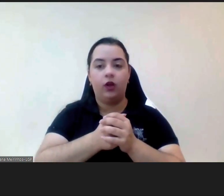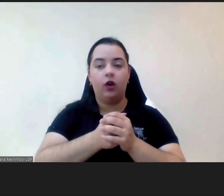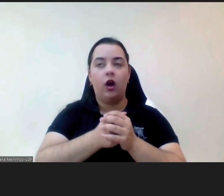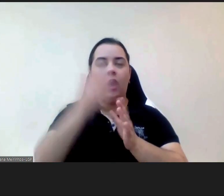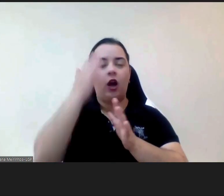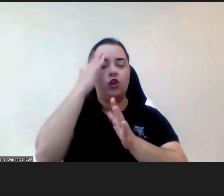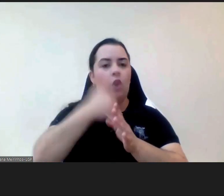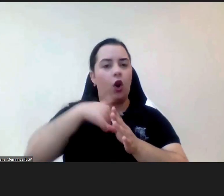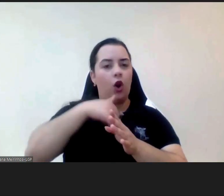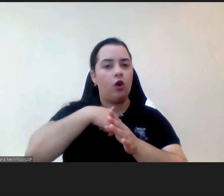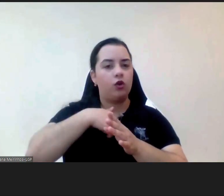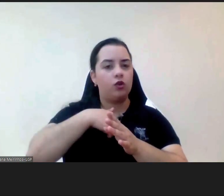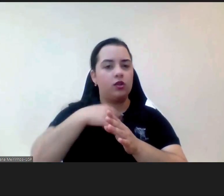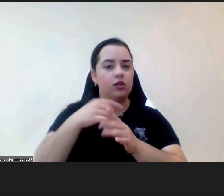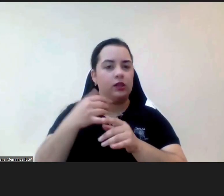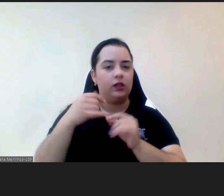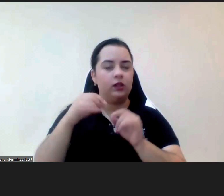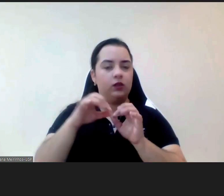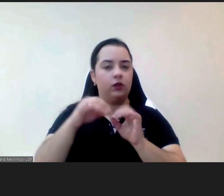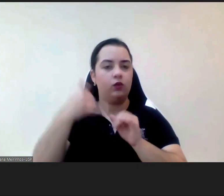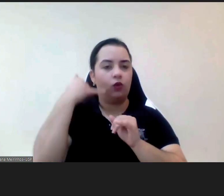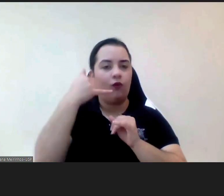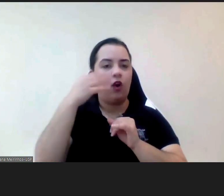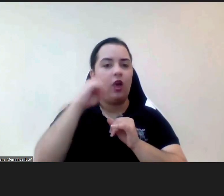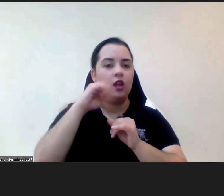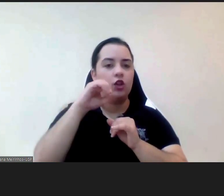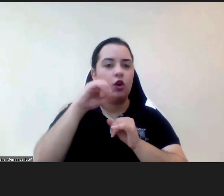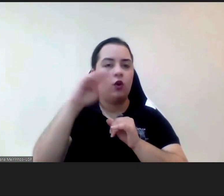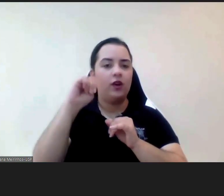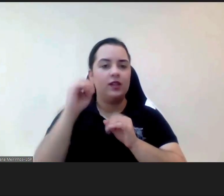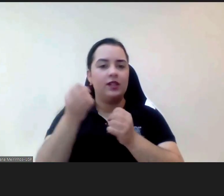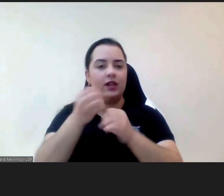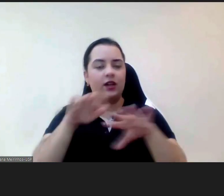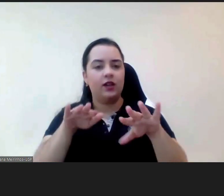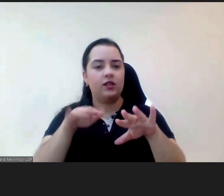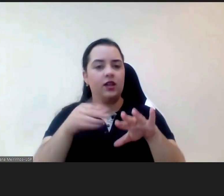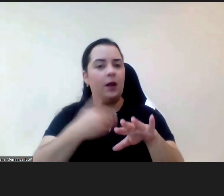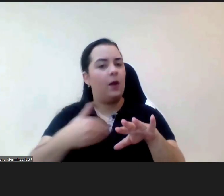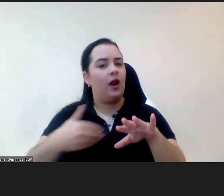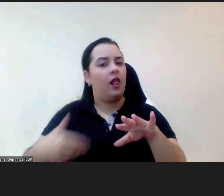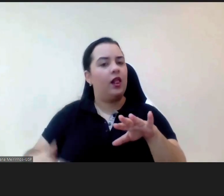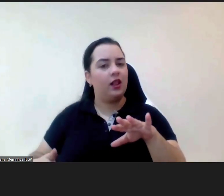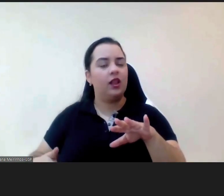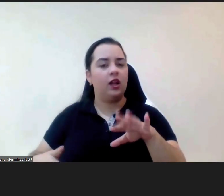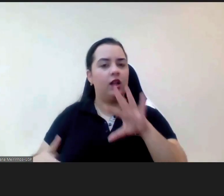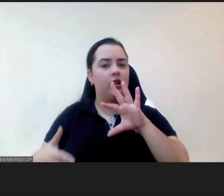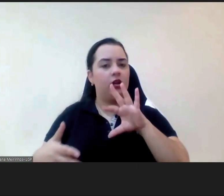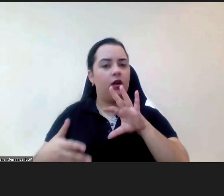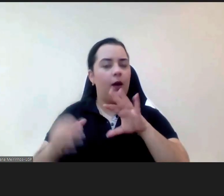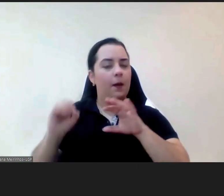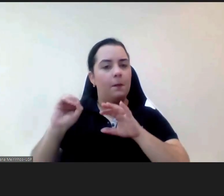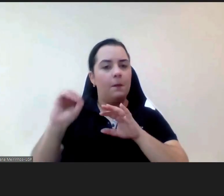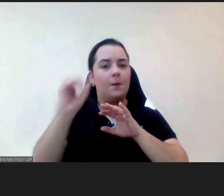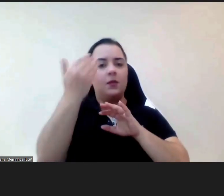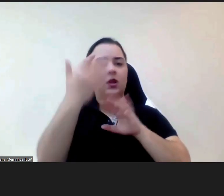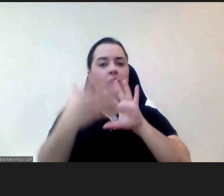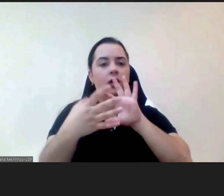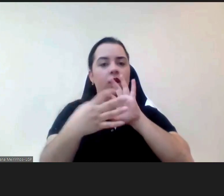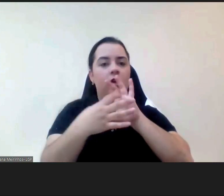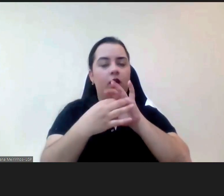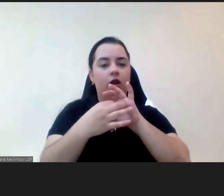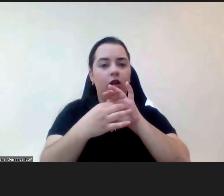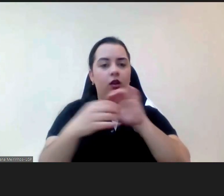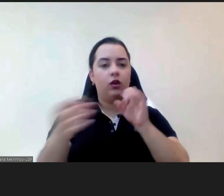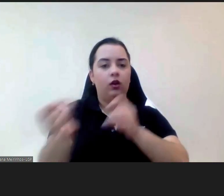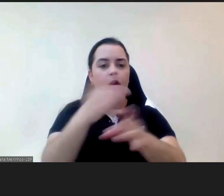SOS Criança neste momento é a mais antiga da União Europeia às vezes fala-se no telefone o Azurro mas veio depois de